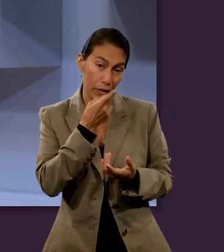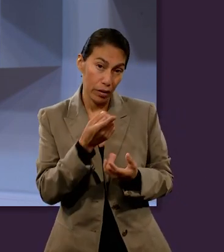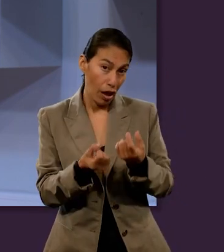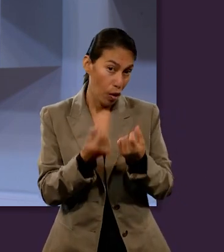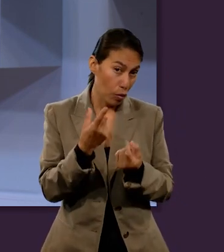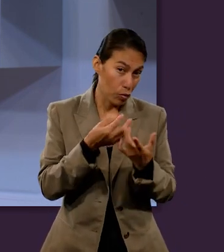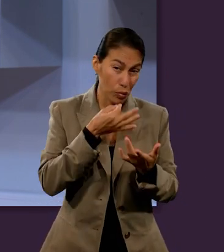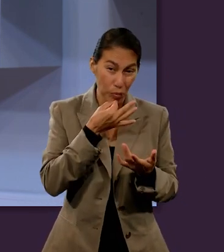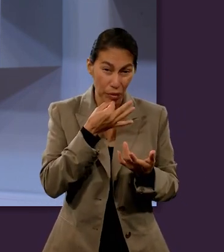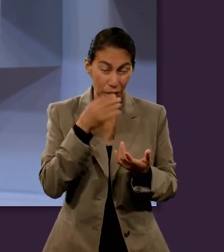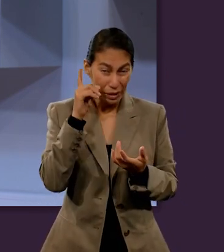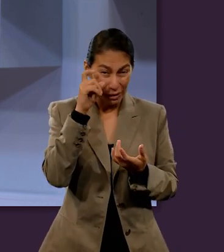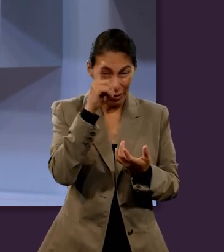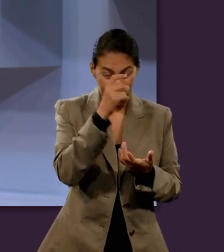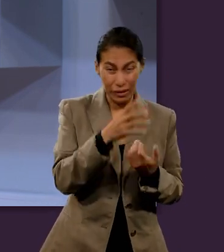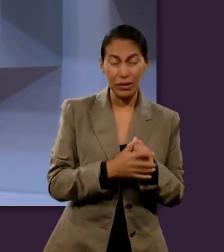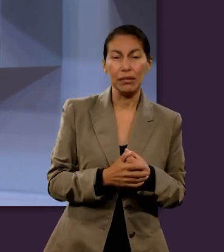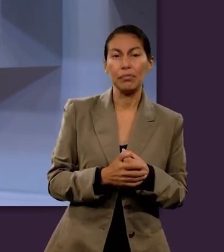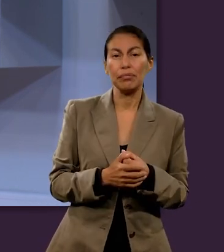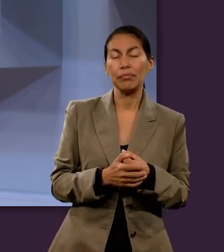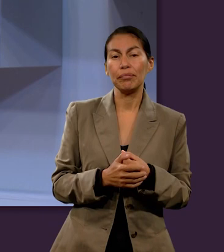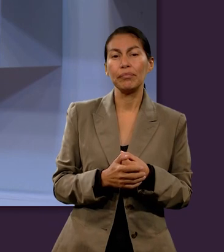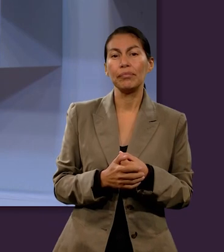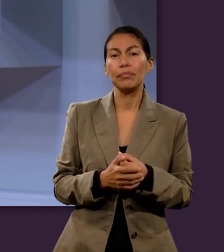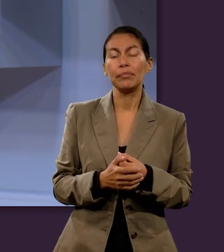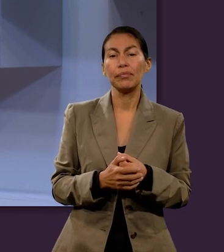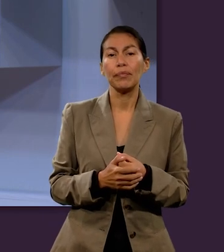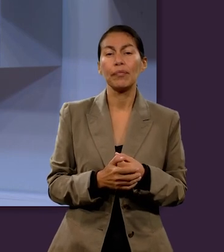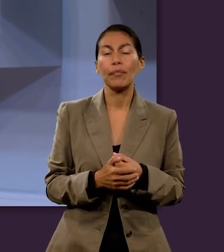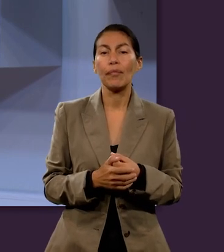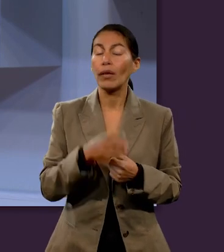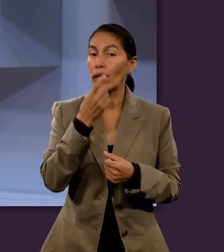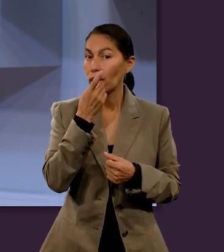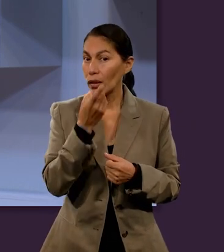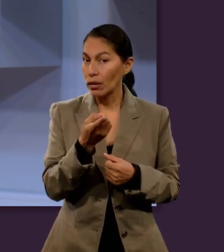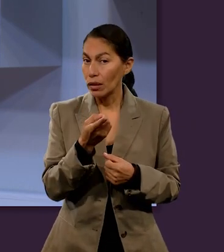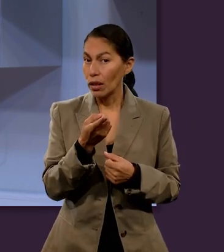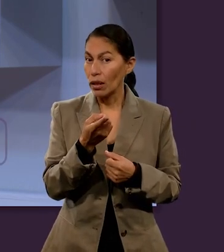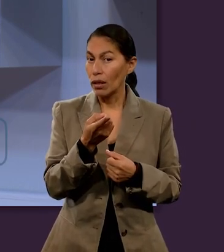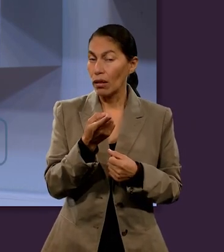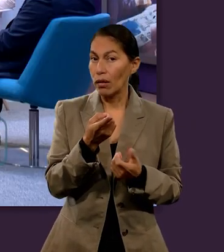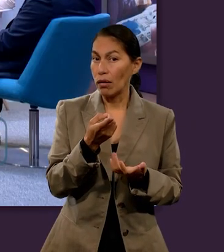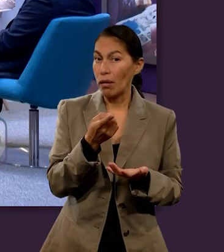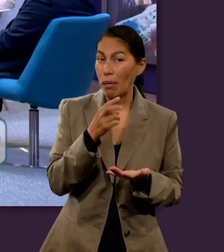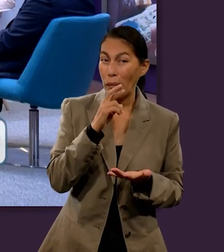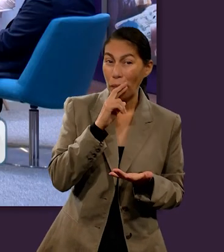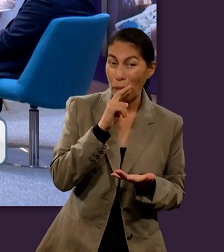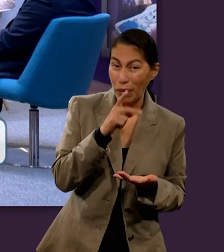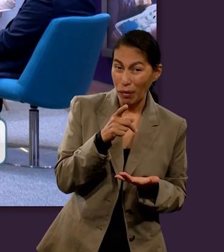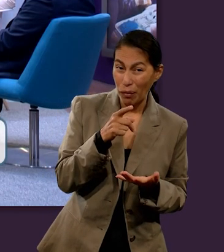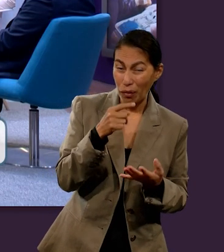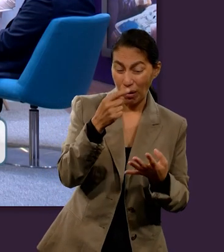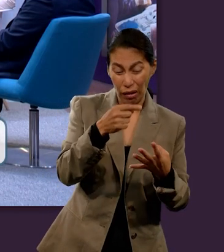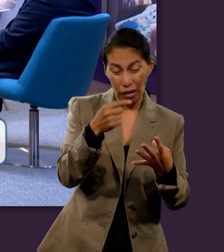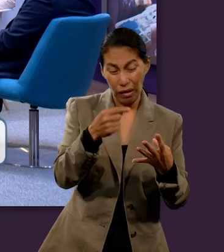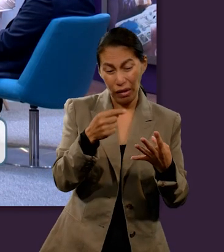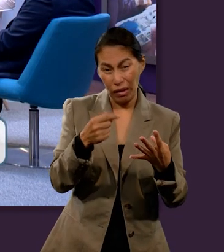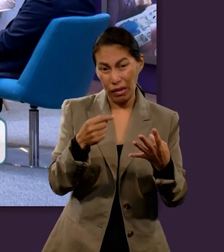momentos de caer o situaciones que nos podrían poner en riesgo, Él dice que es mejor desechar todo esto